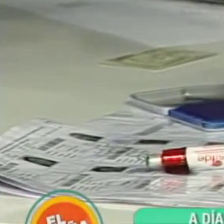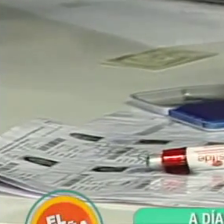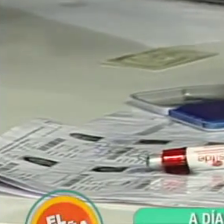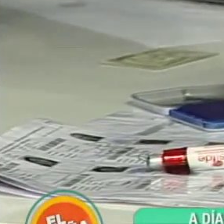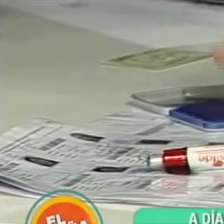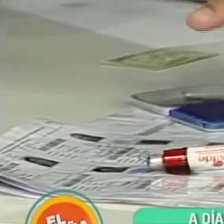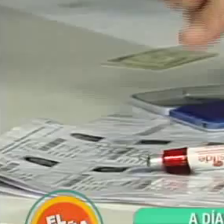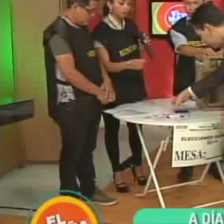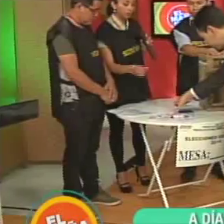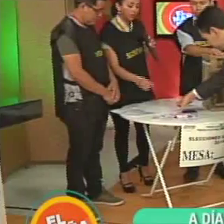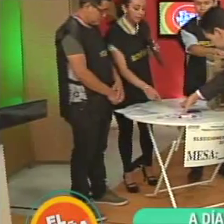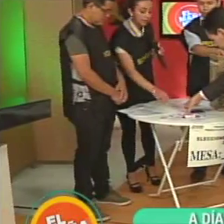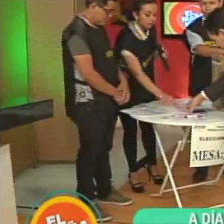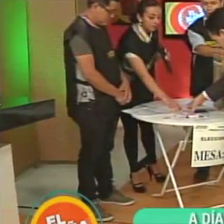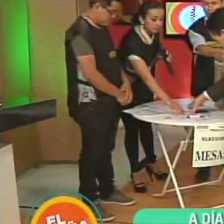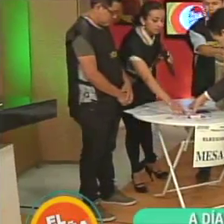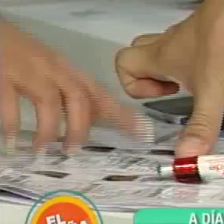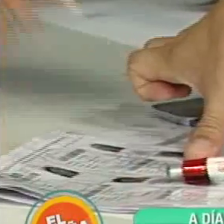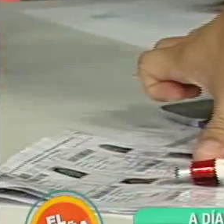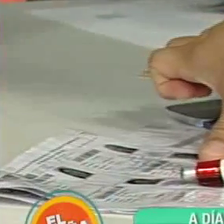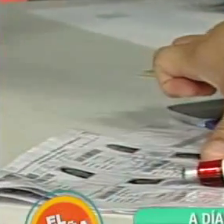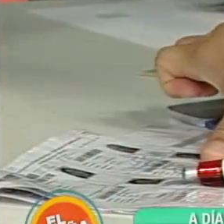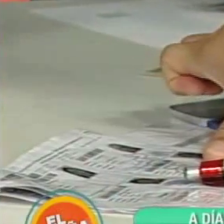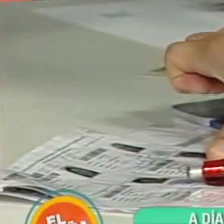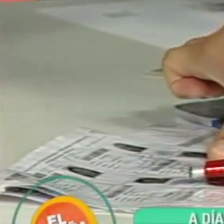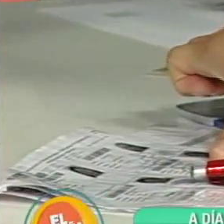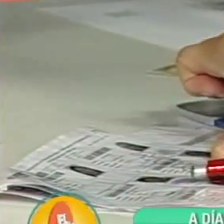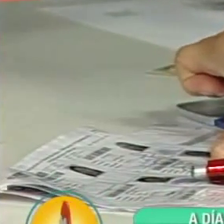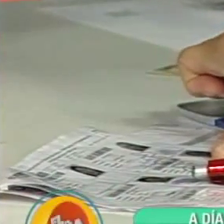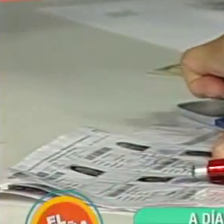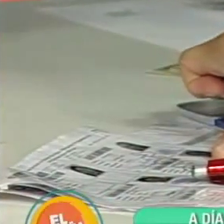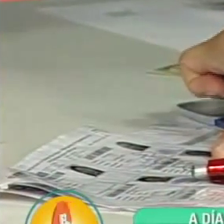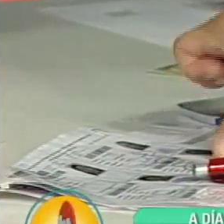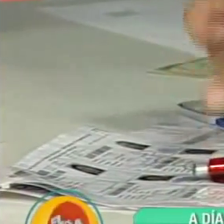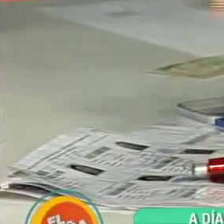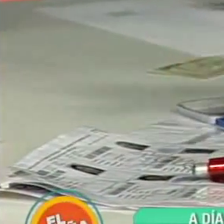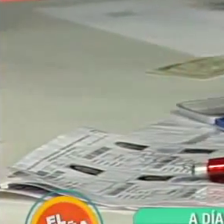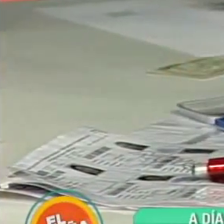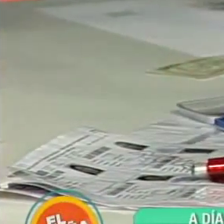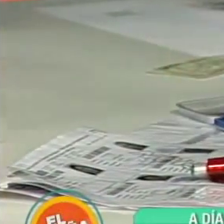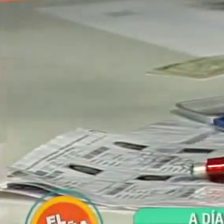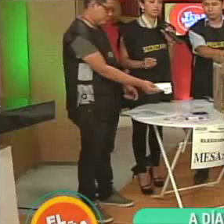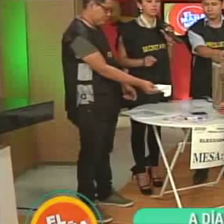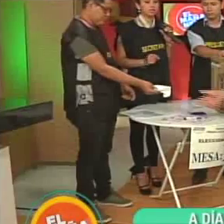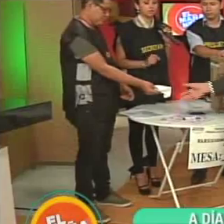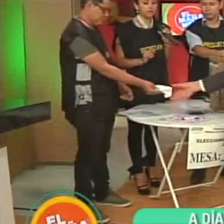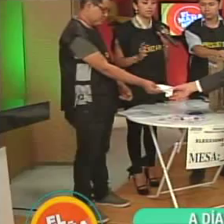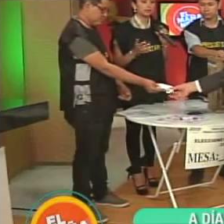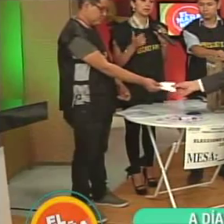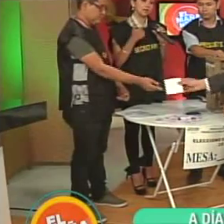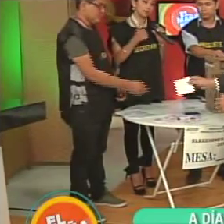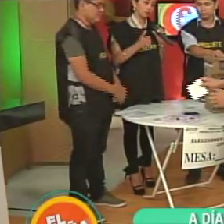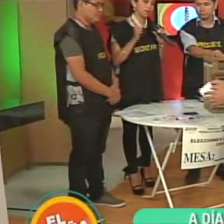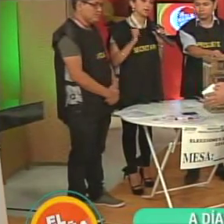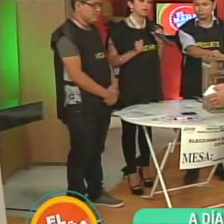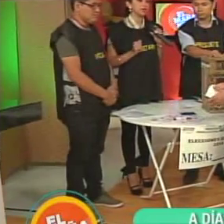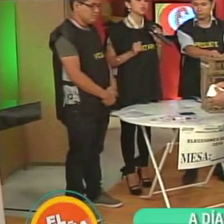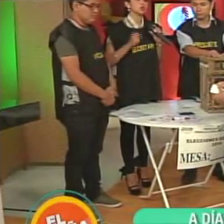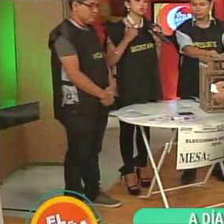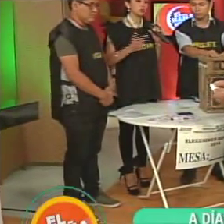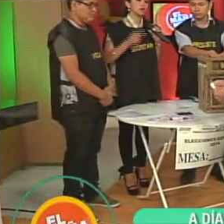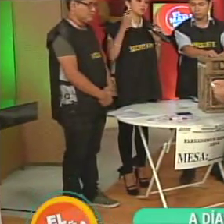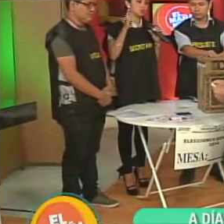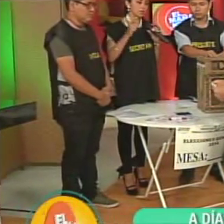Estampa la huella dactilar del pulgar derecho, recalcándoles. Ahora sí hay personas que de repente les falta el pulgar